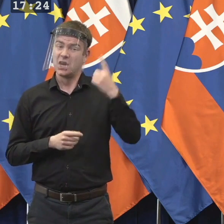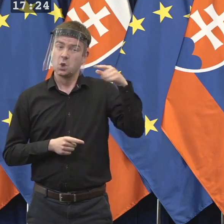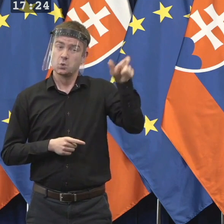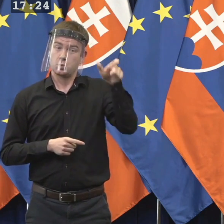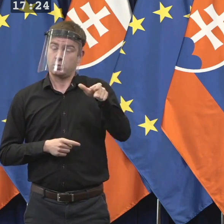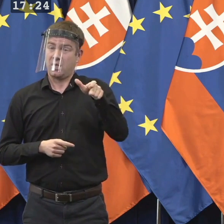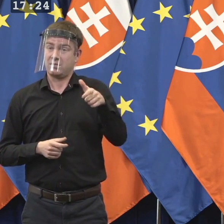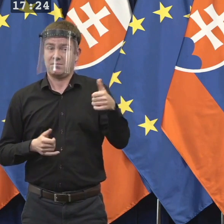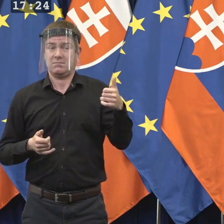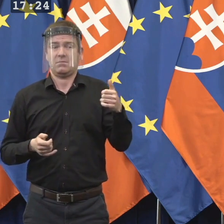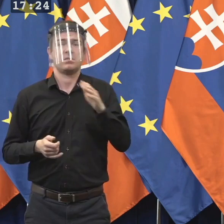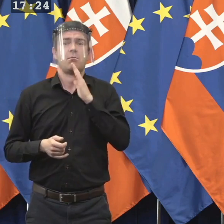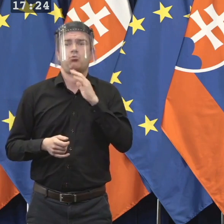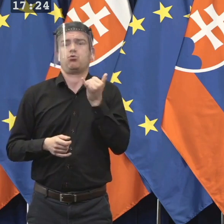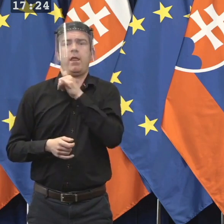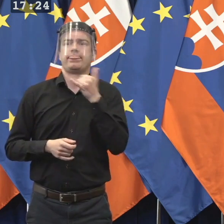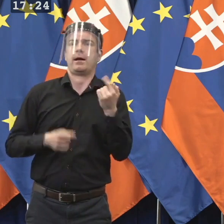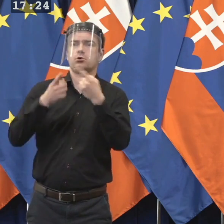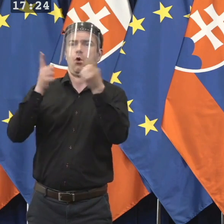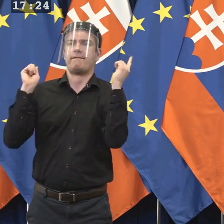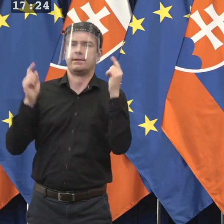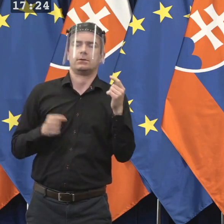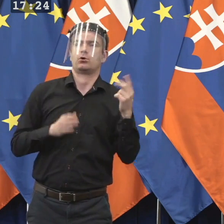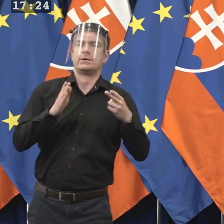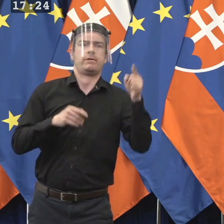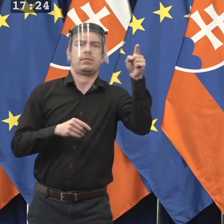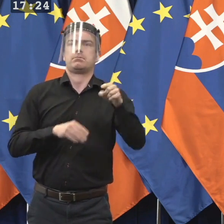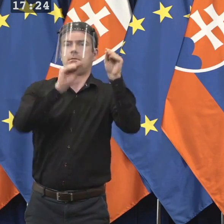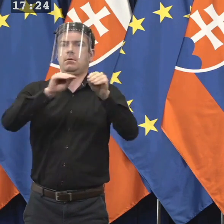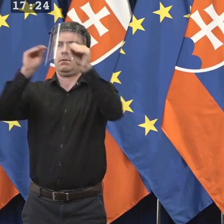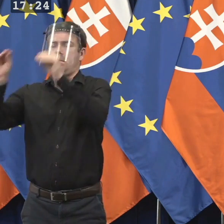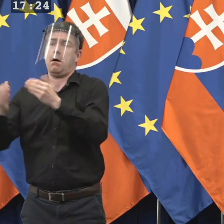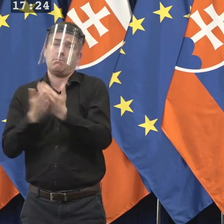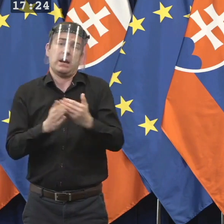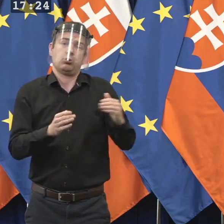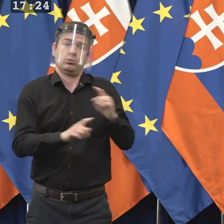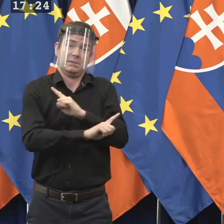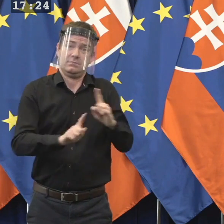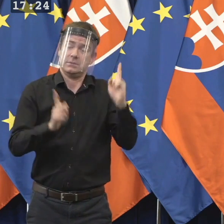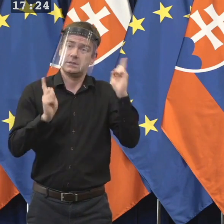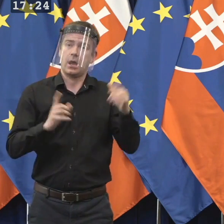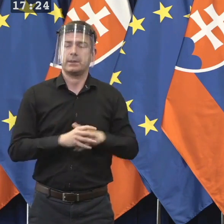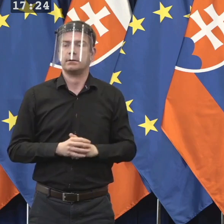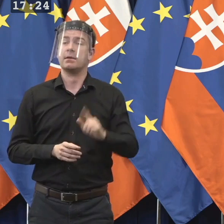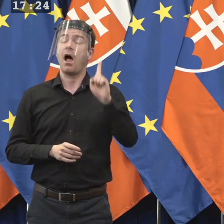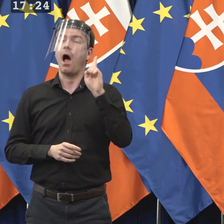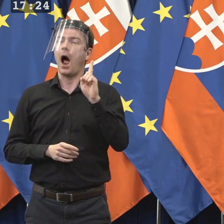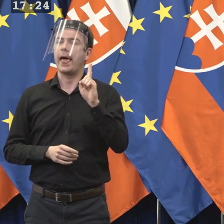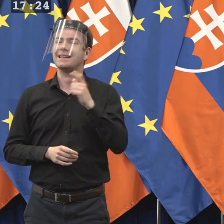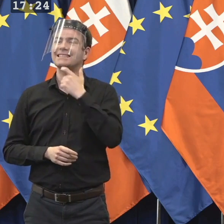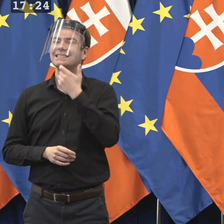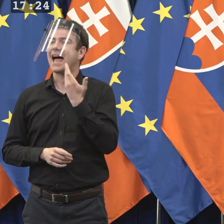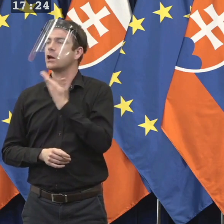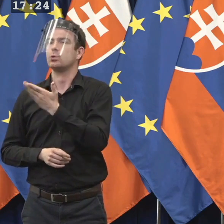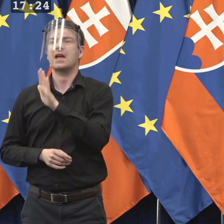Opakovane, riziko, že zomrie na koronavírus, keď dostane 75-ročný človek a 25-ročný, je 170. krát vyššie.